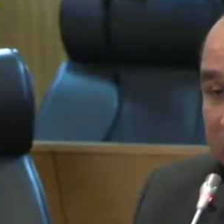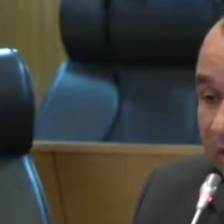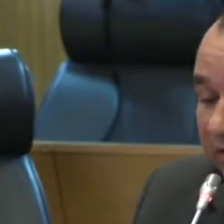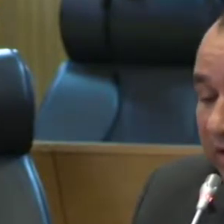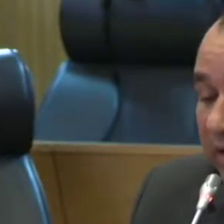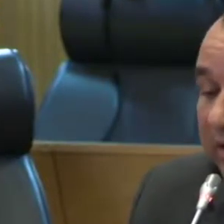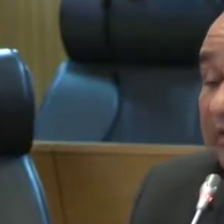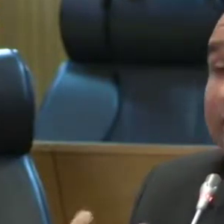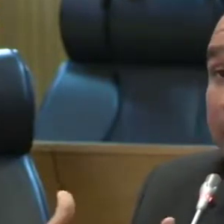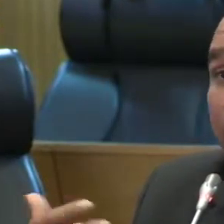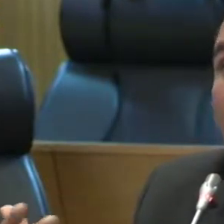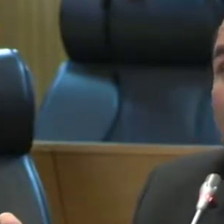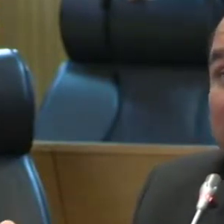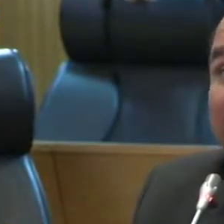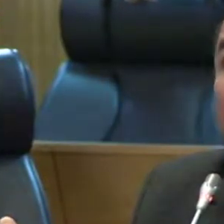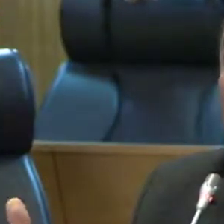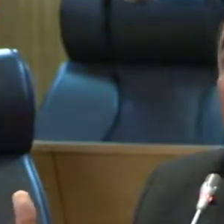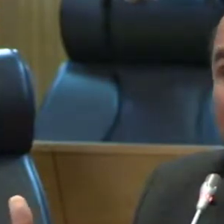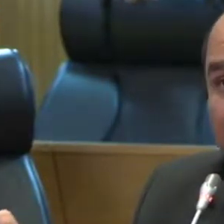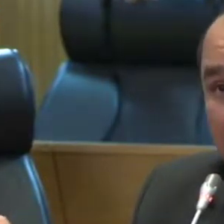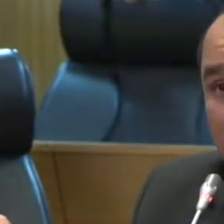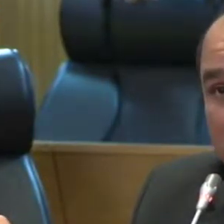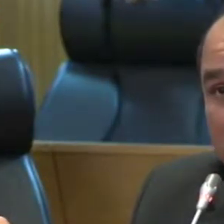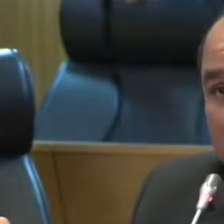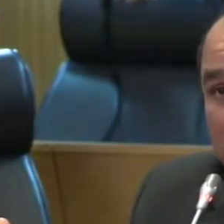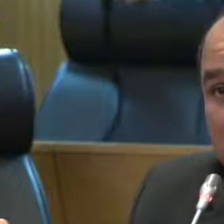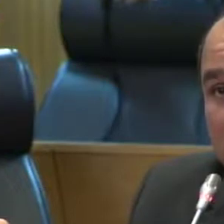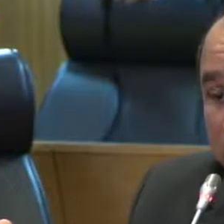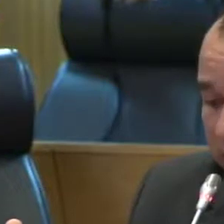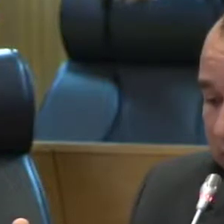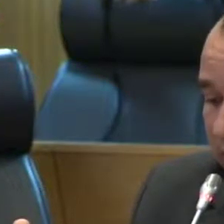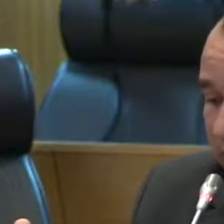audiência com o comandante e sempre colocando essa preocupação